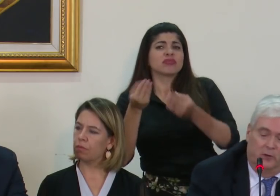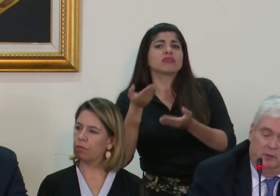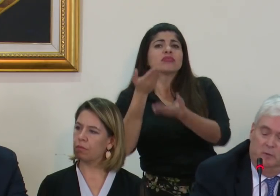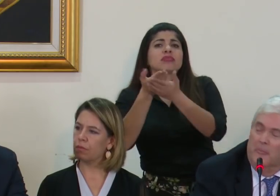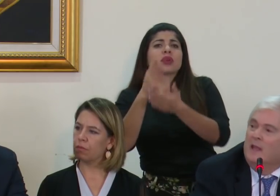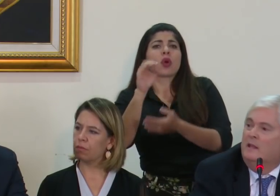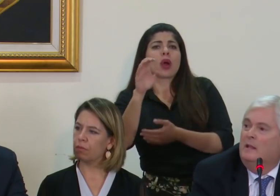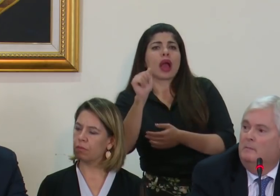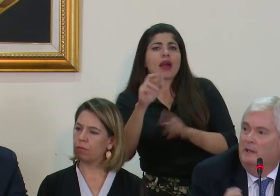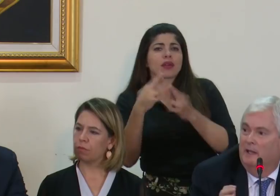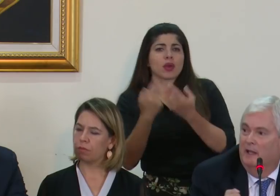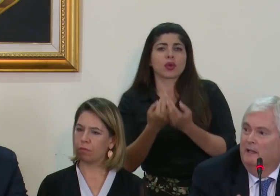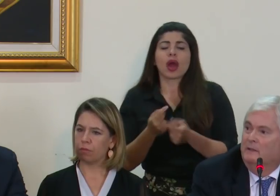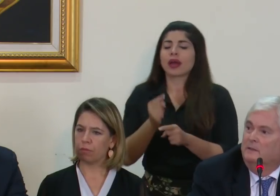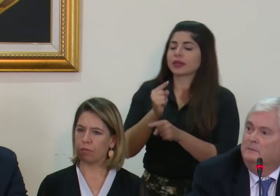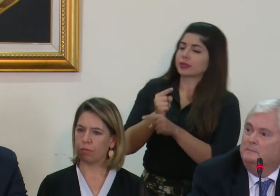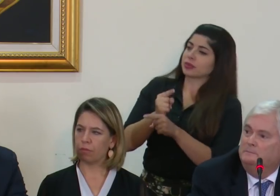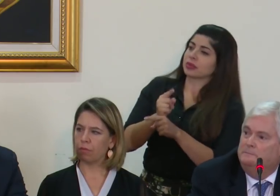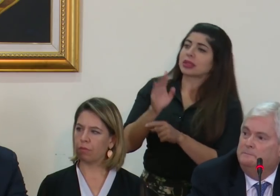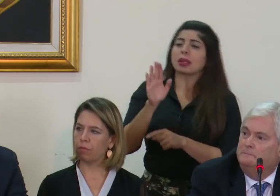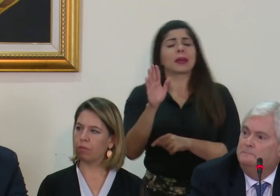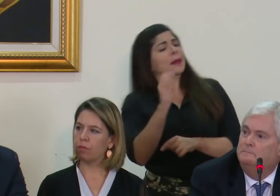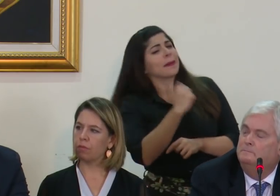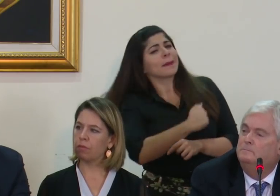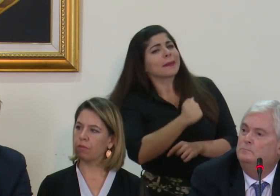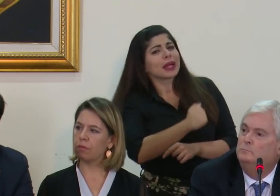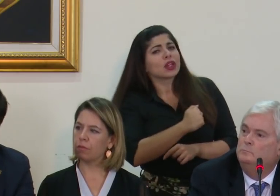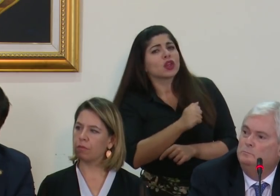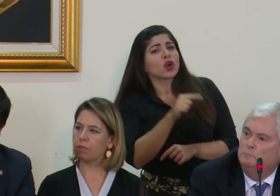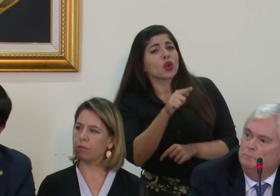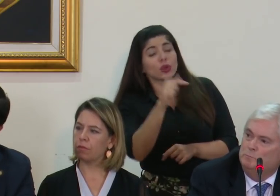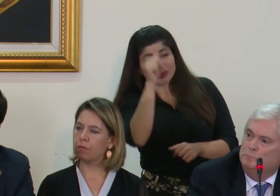Ah, correcto. Mire, sobre